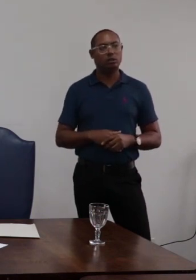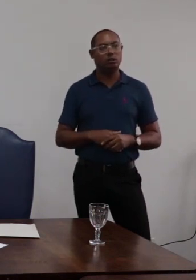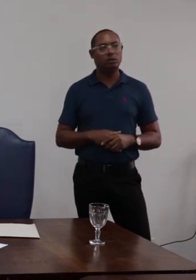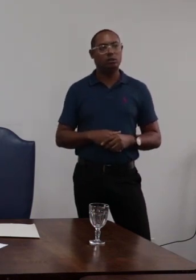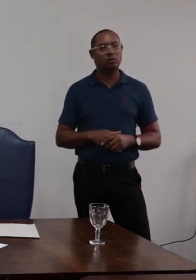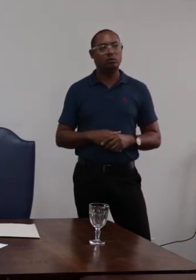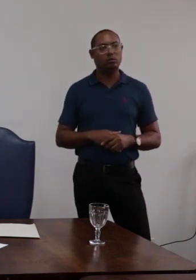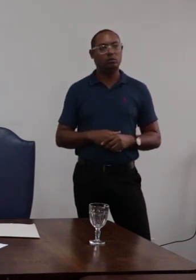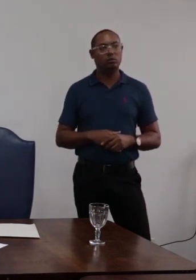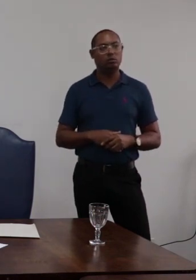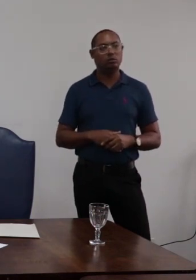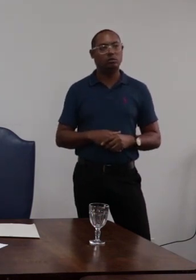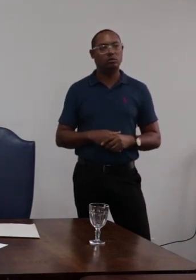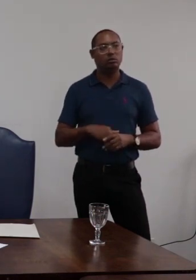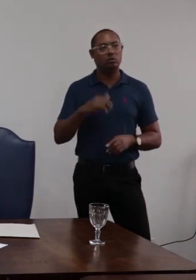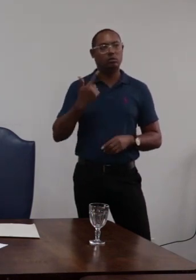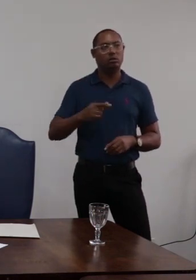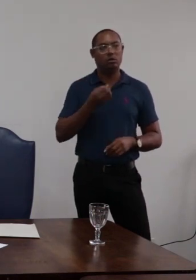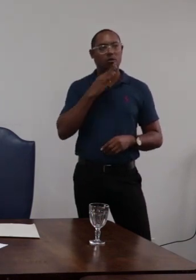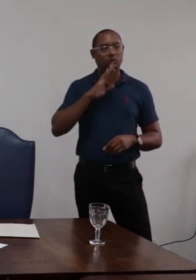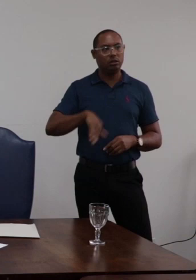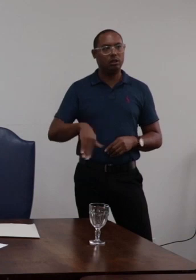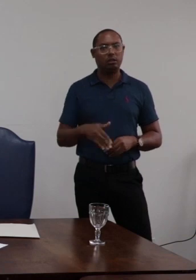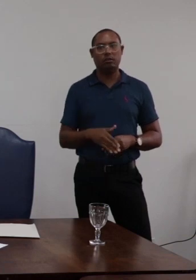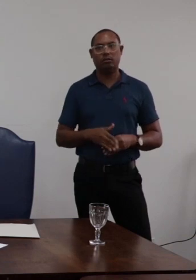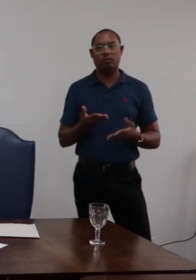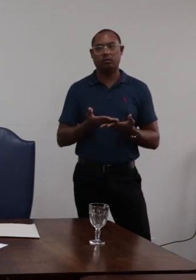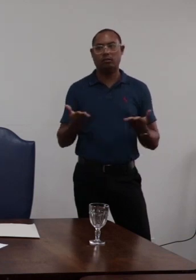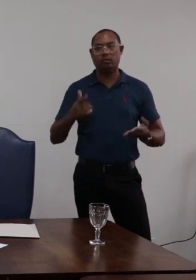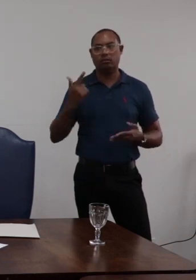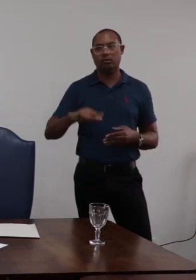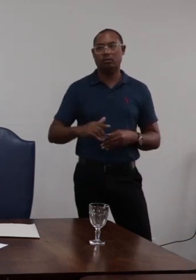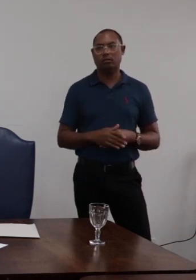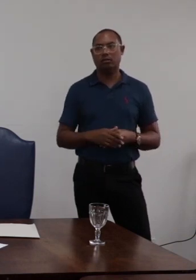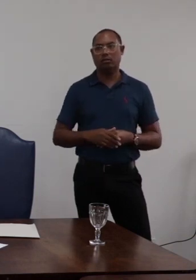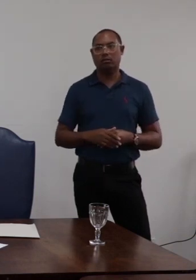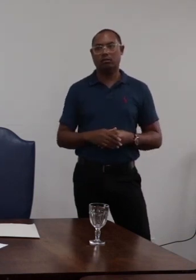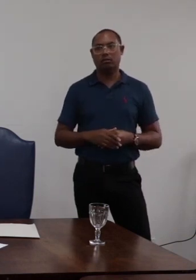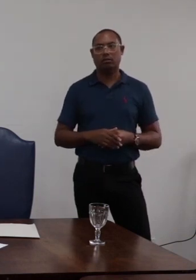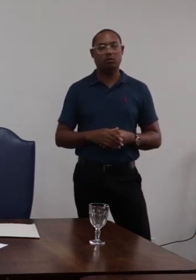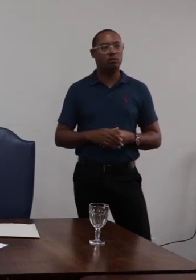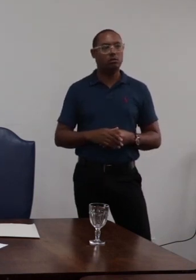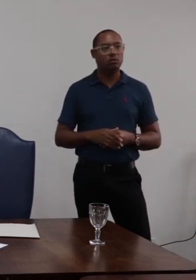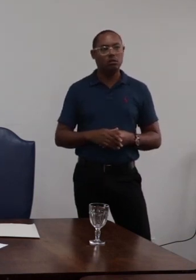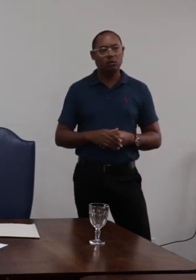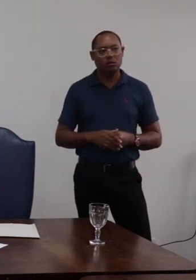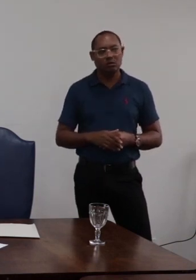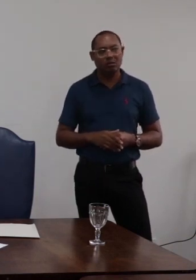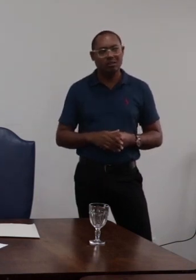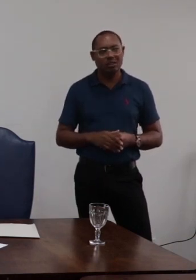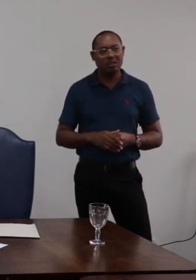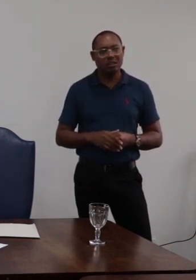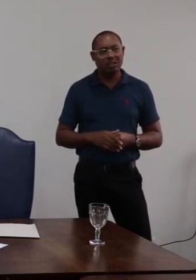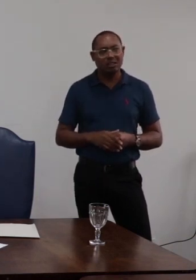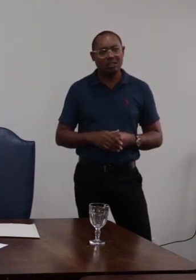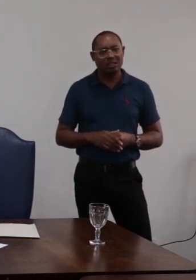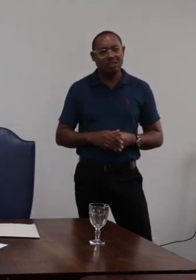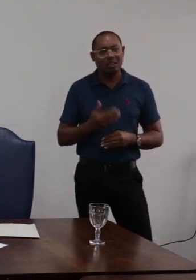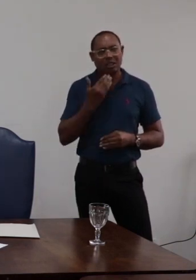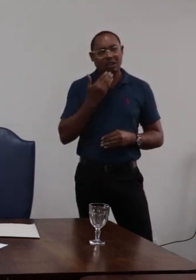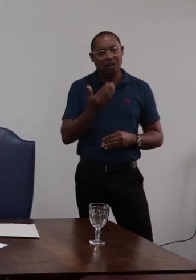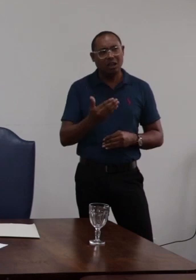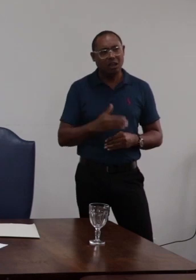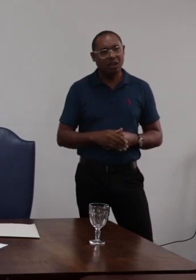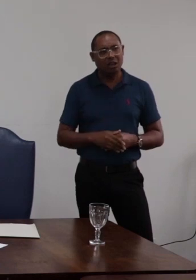mais uma vez boa tarde essa segunda parte da eleição é um pouquinho mais de março essa inclusive